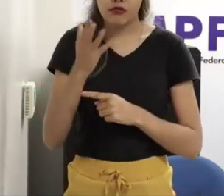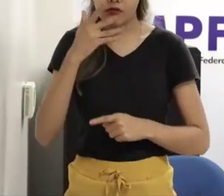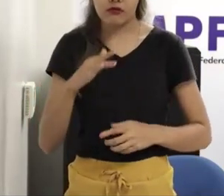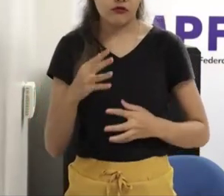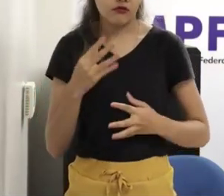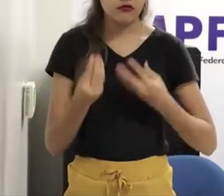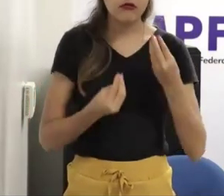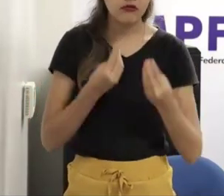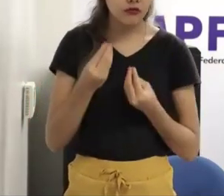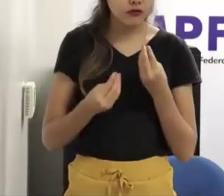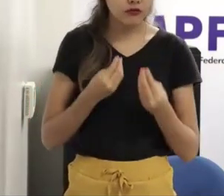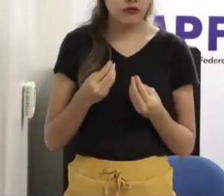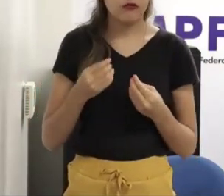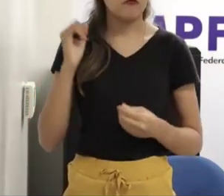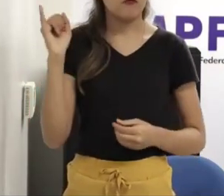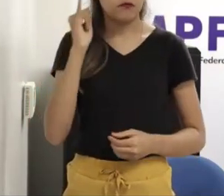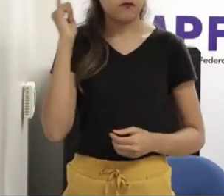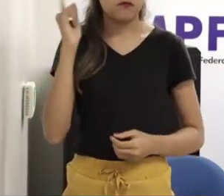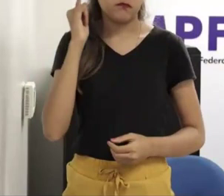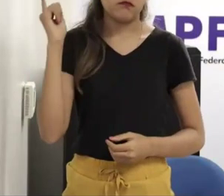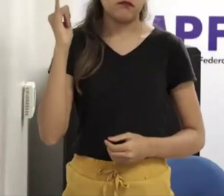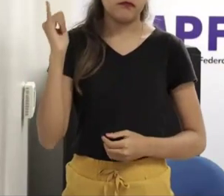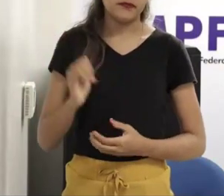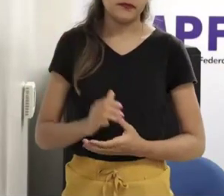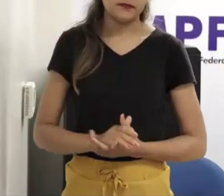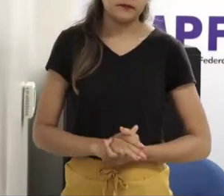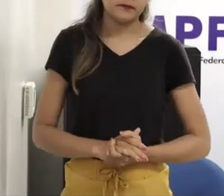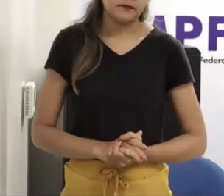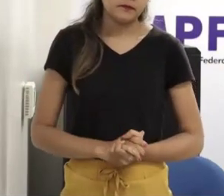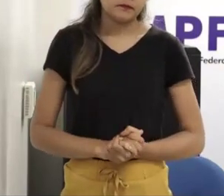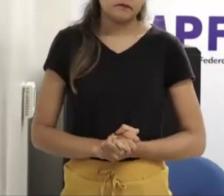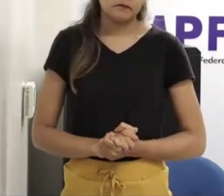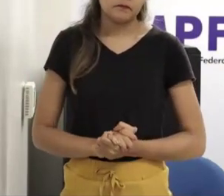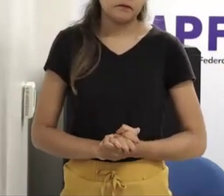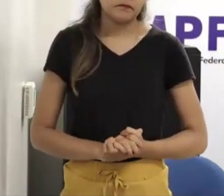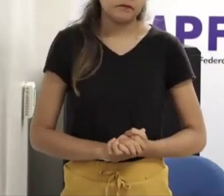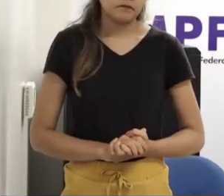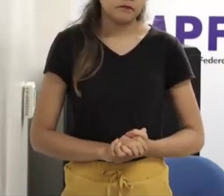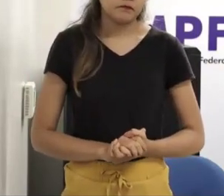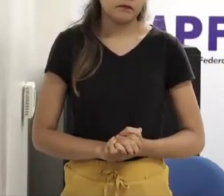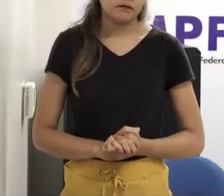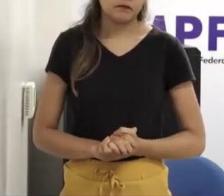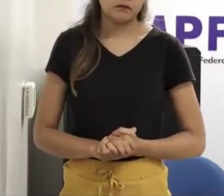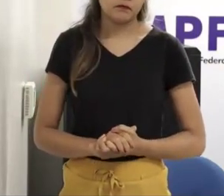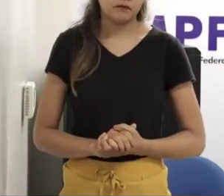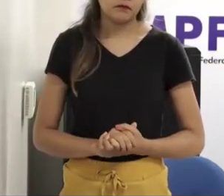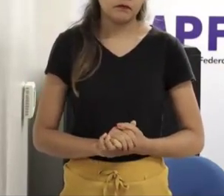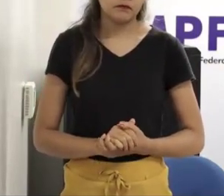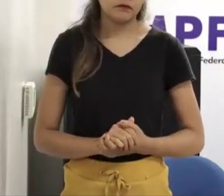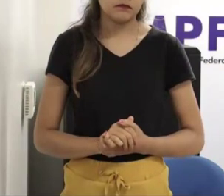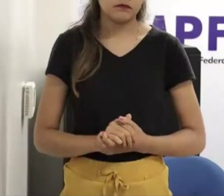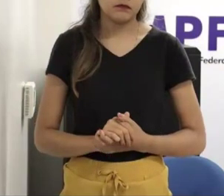faço para as pessoas é lembrar como é que as próprias, nós mesmos desenvolvemos nossa sexualidade, com que idade?